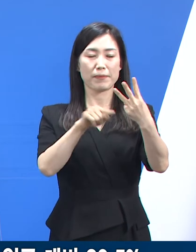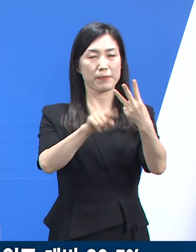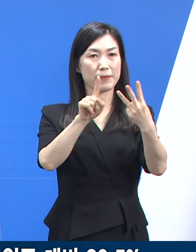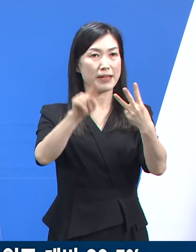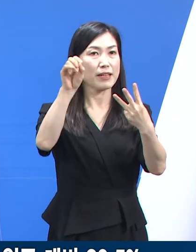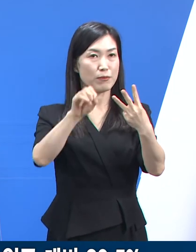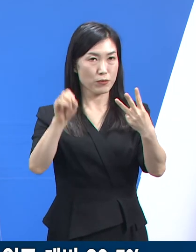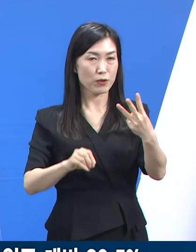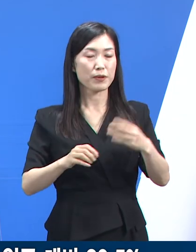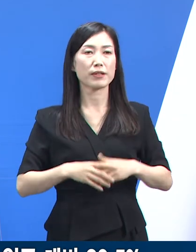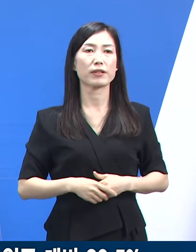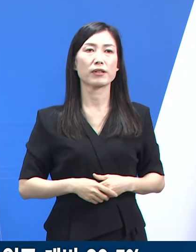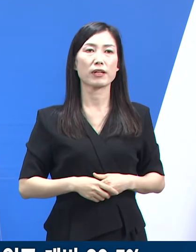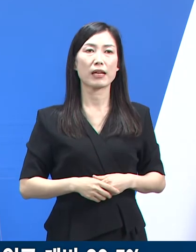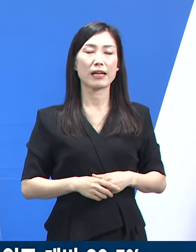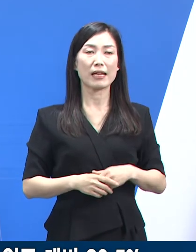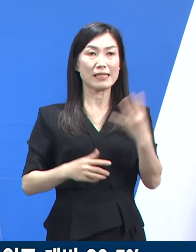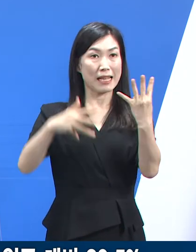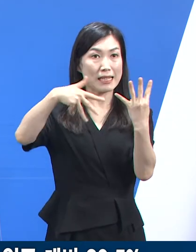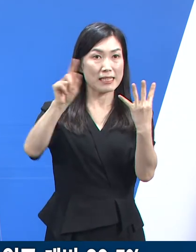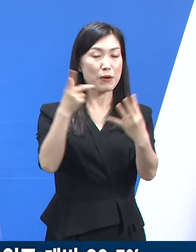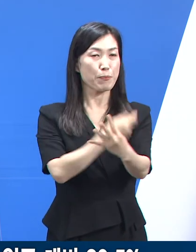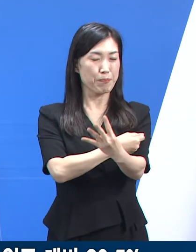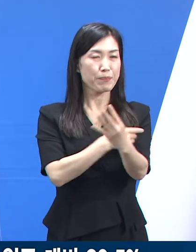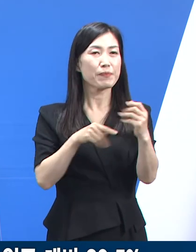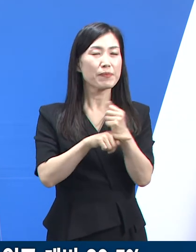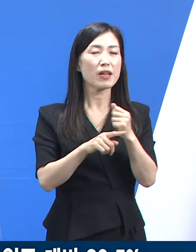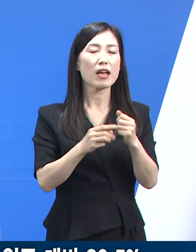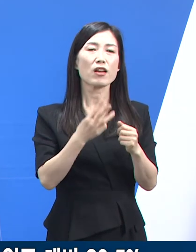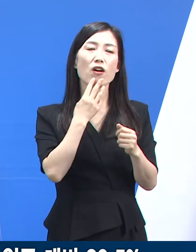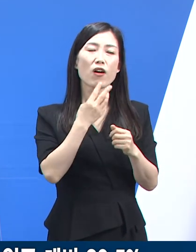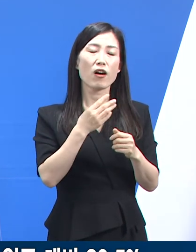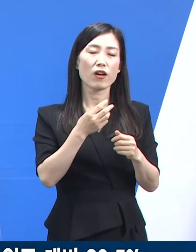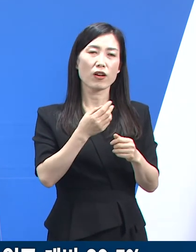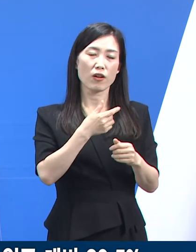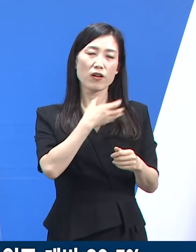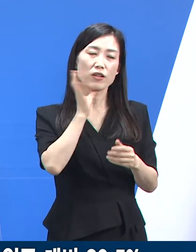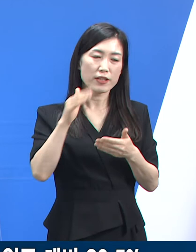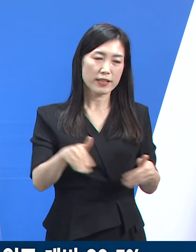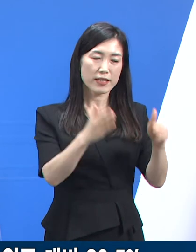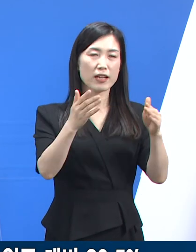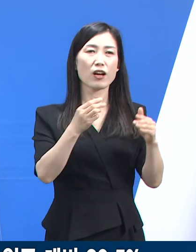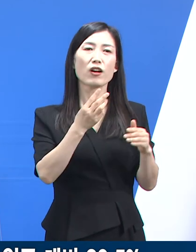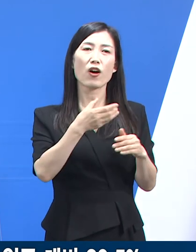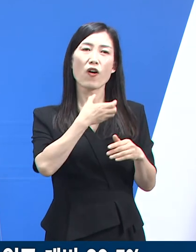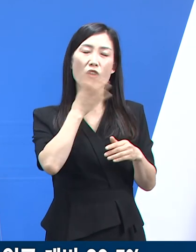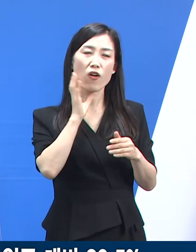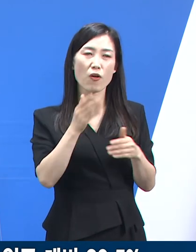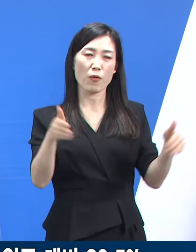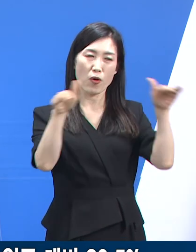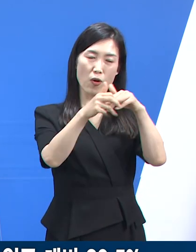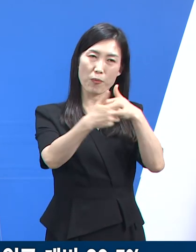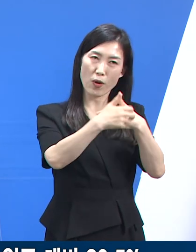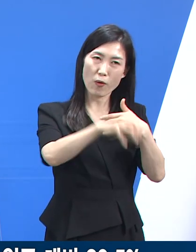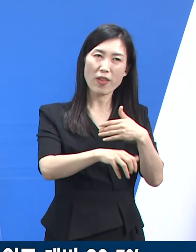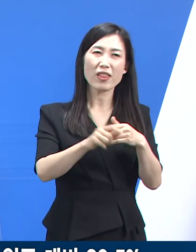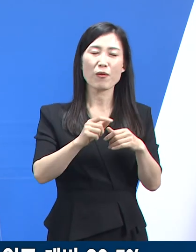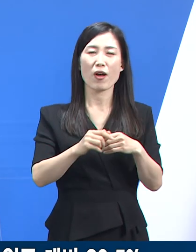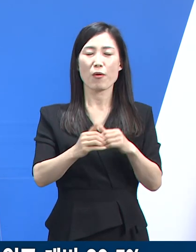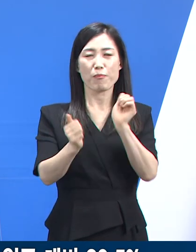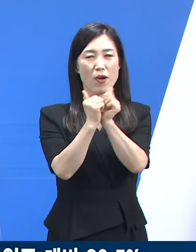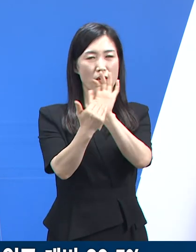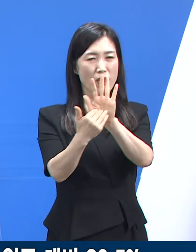%입니다. 4차 접종자는 요양병원 및 시설 입소자 등 4만 3,106명, 면역자하자